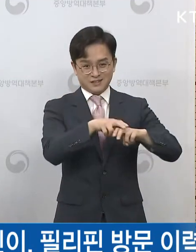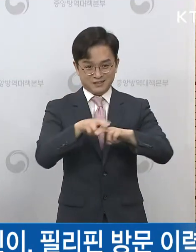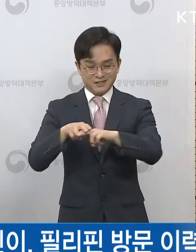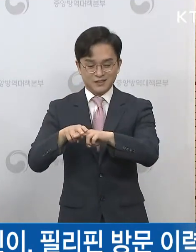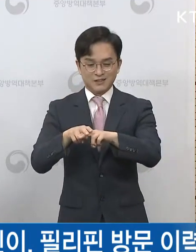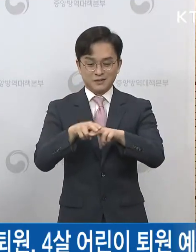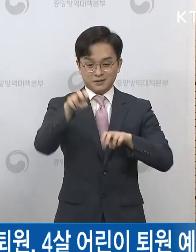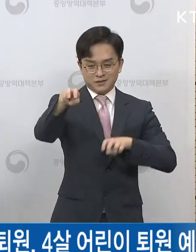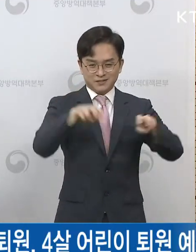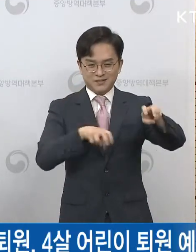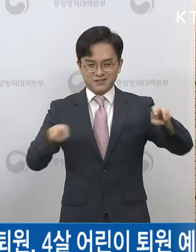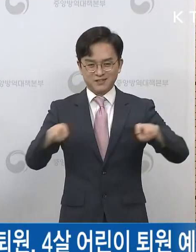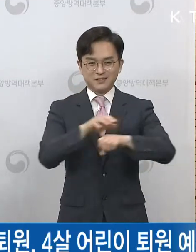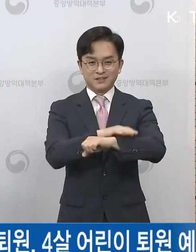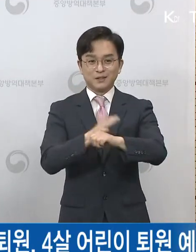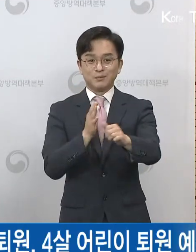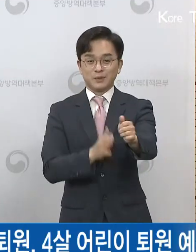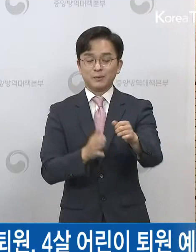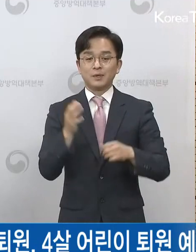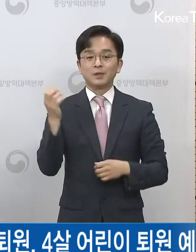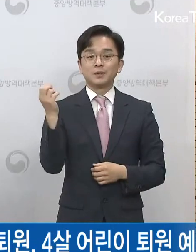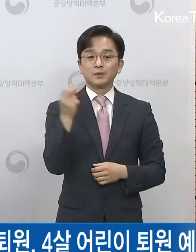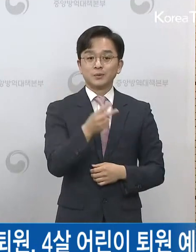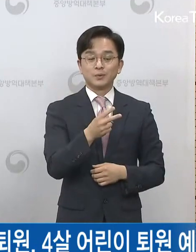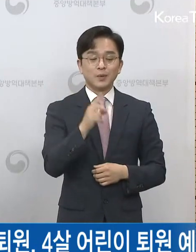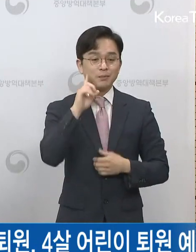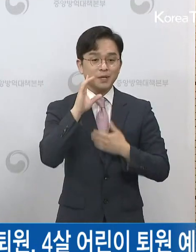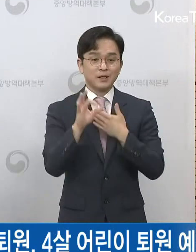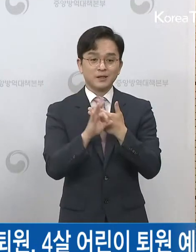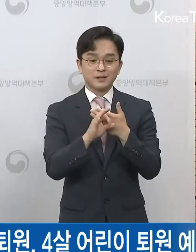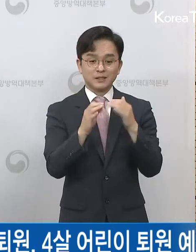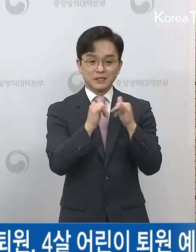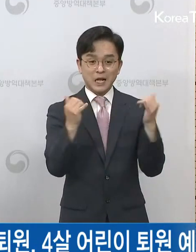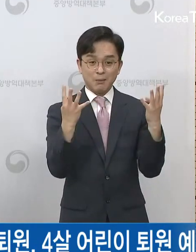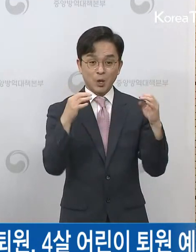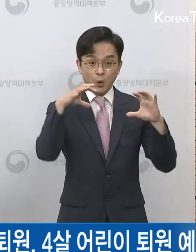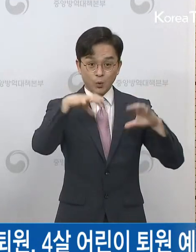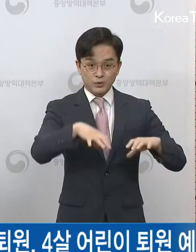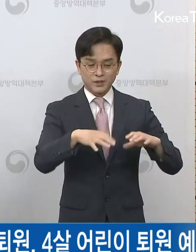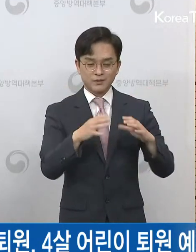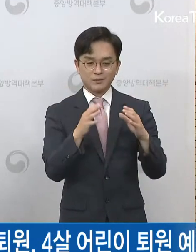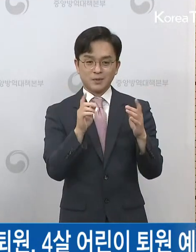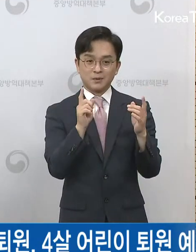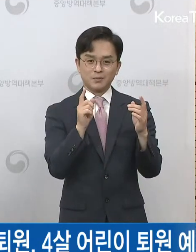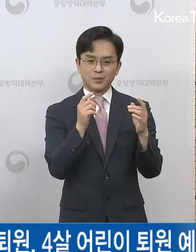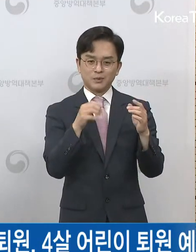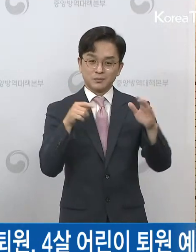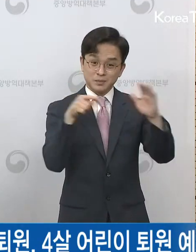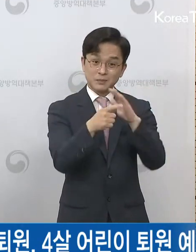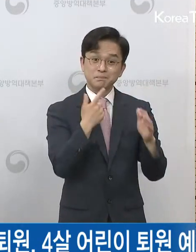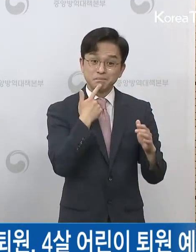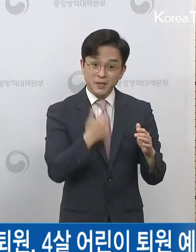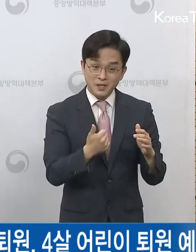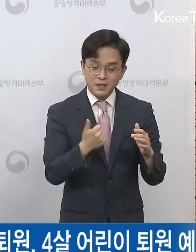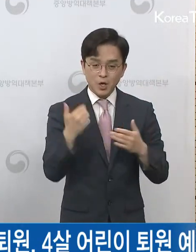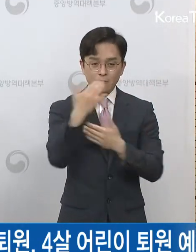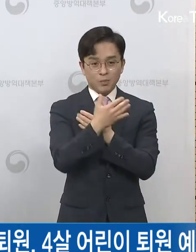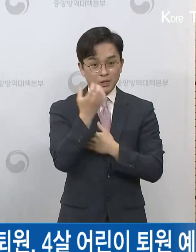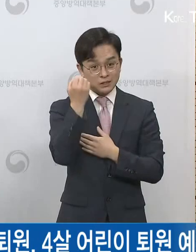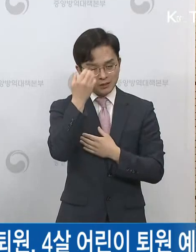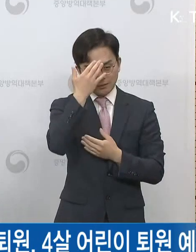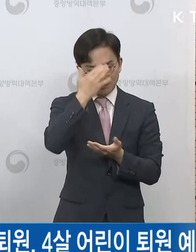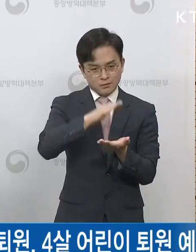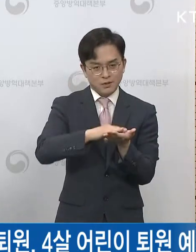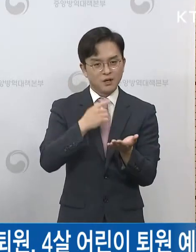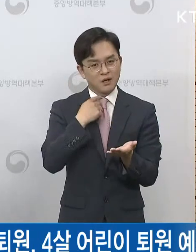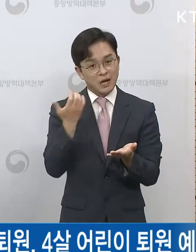공간에서 불특정 다수와 밀접 접촉한 경우에는 발열, 호흡기 증상이 있을 시에는 보건소 또는 1339를